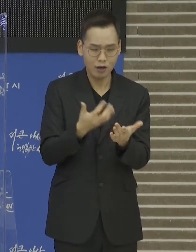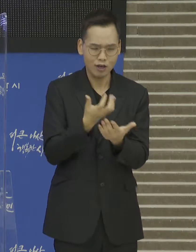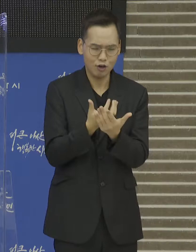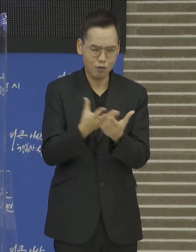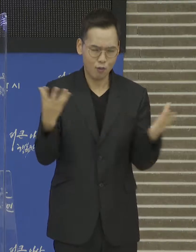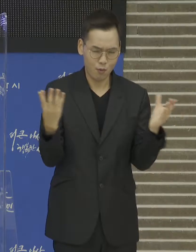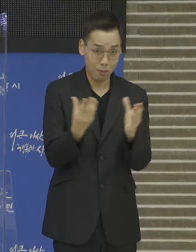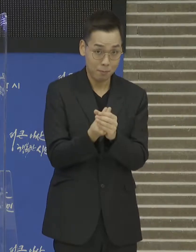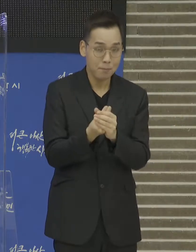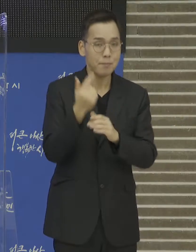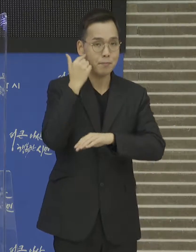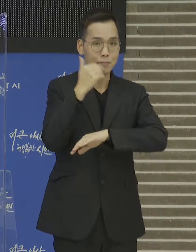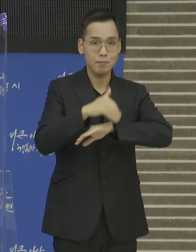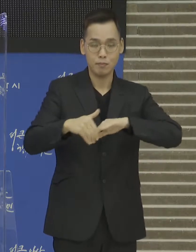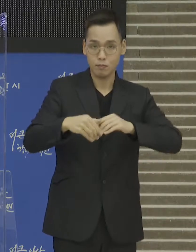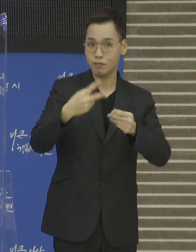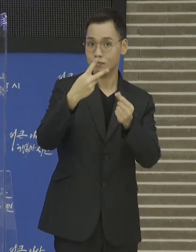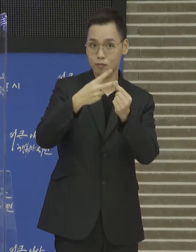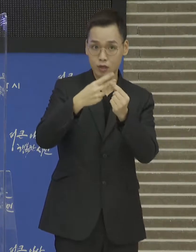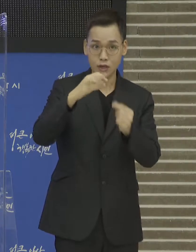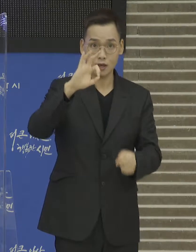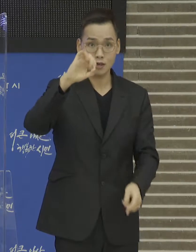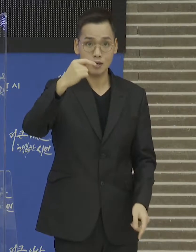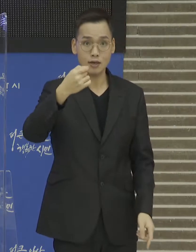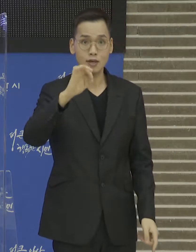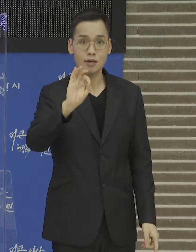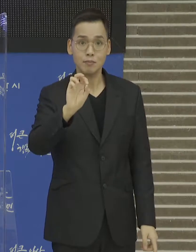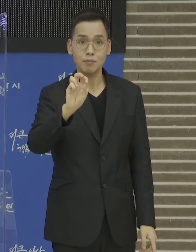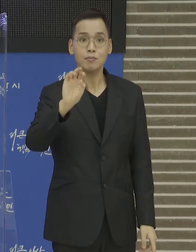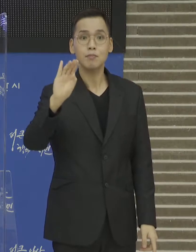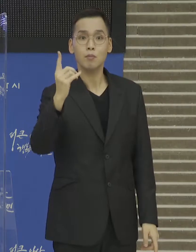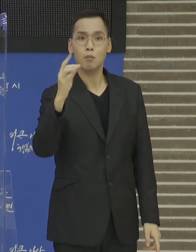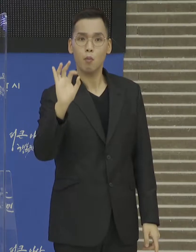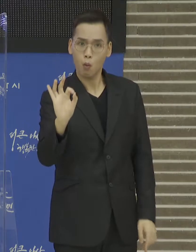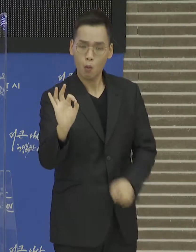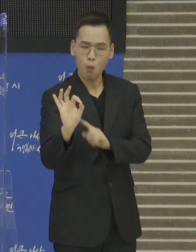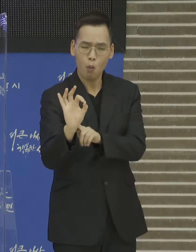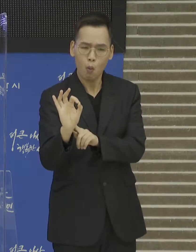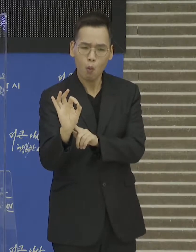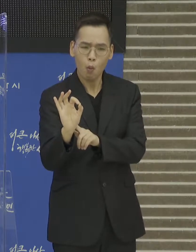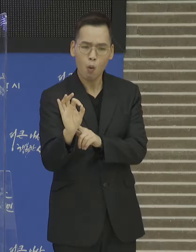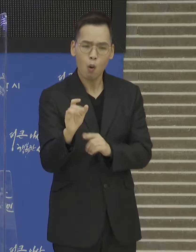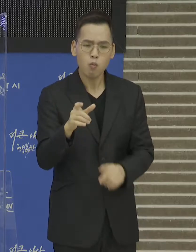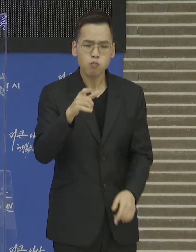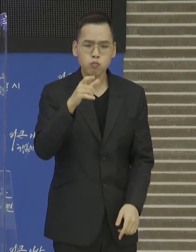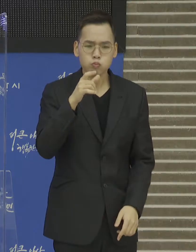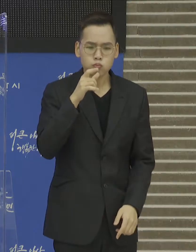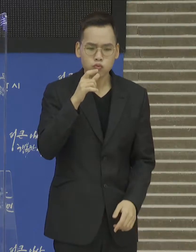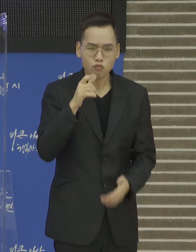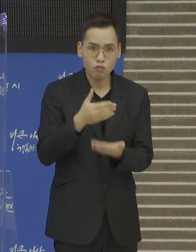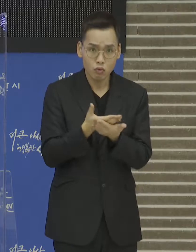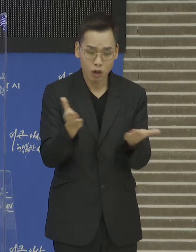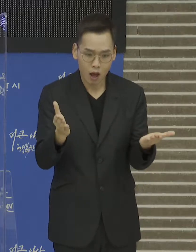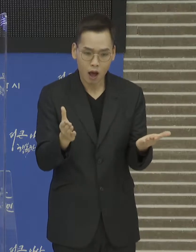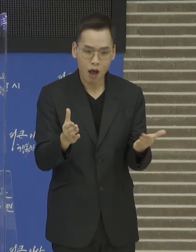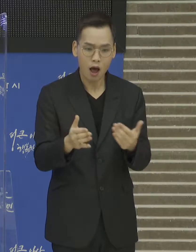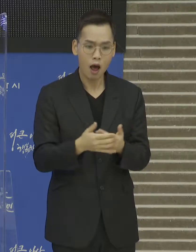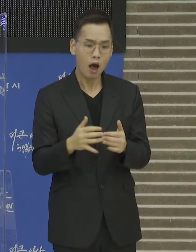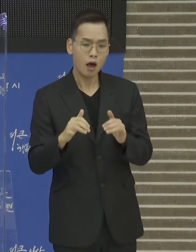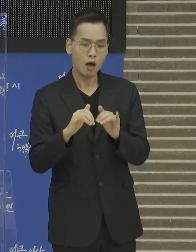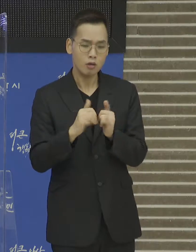두 번째 은봉지구 농어촌 생활용수 개발사업입니다. 은봉면 및 탕정면 지역의